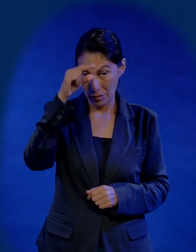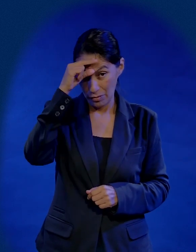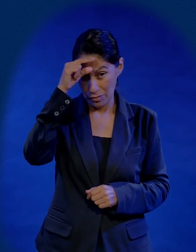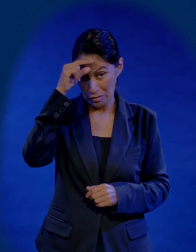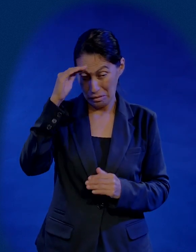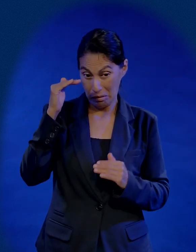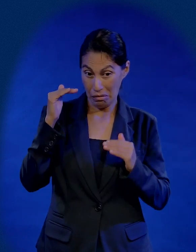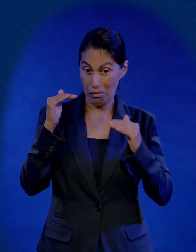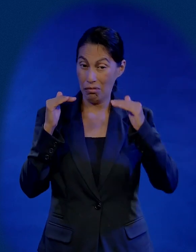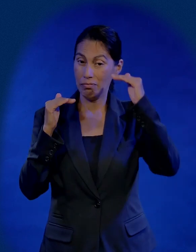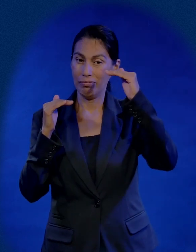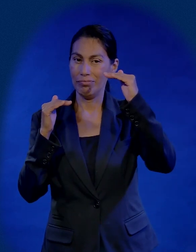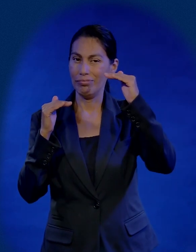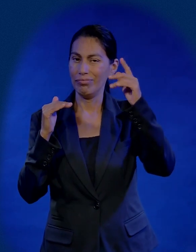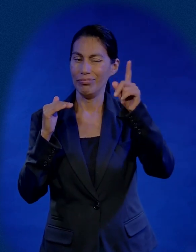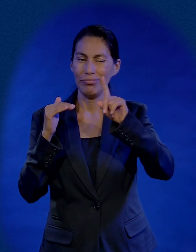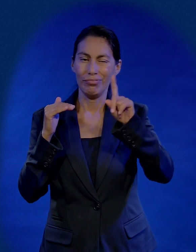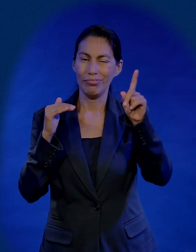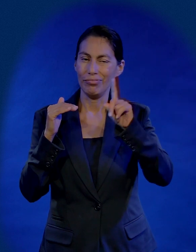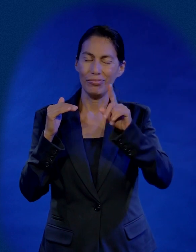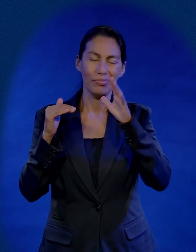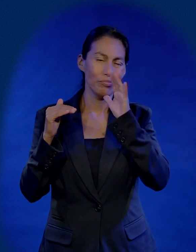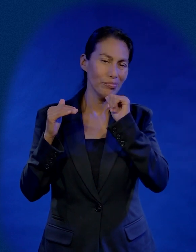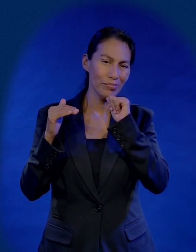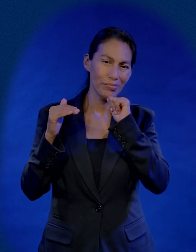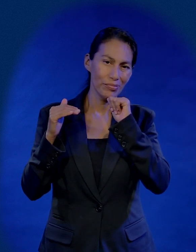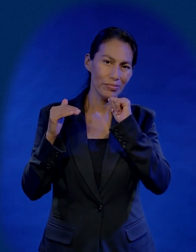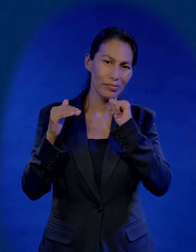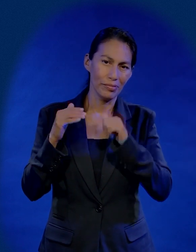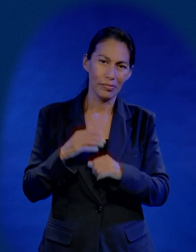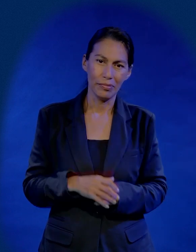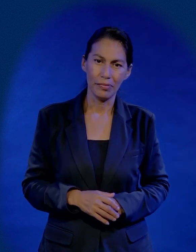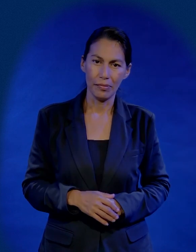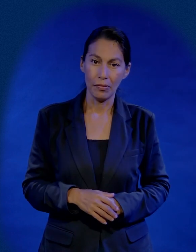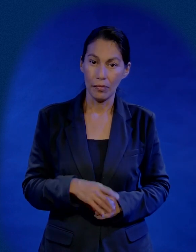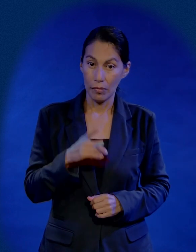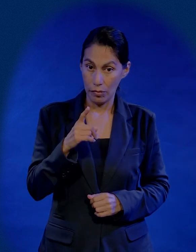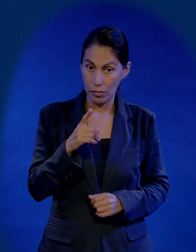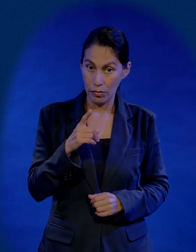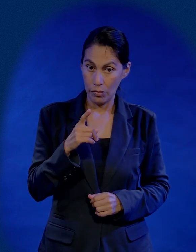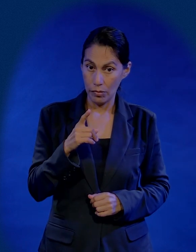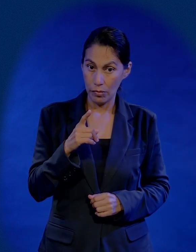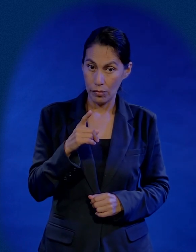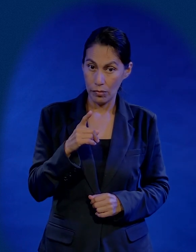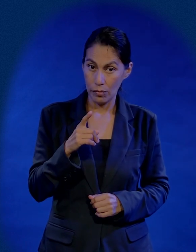más listo que Cristo porque mientras más lo sigas